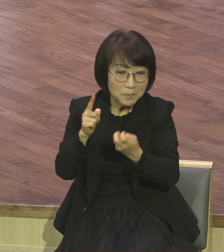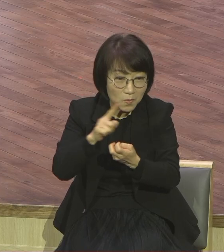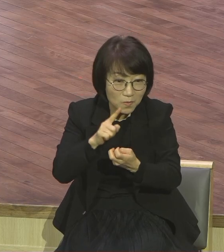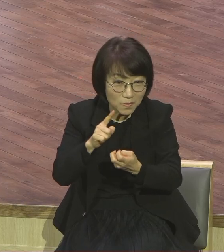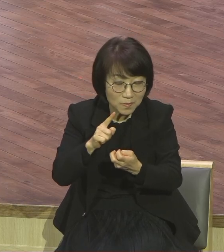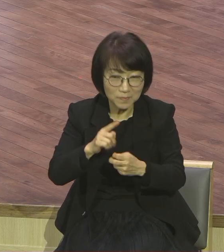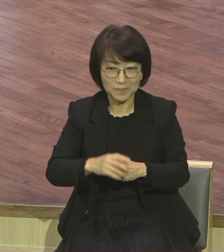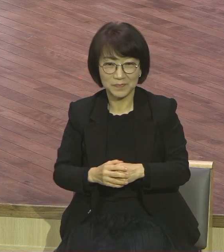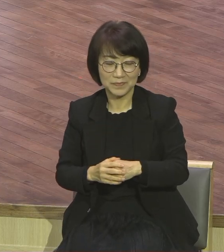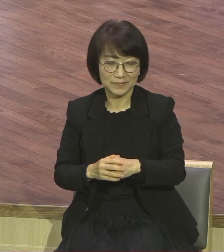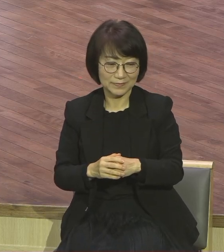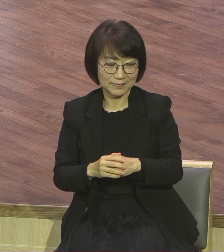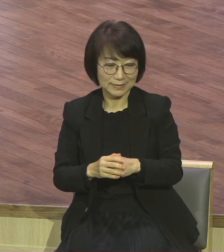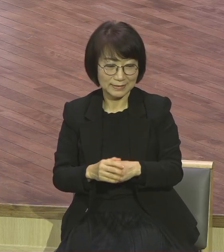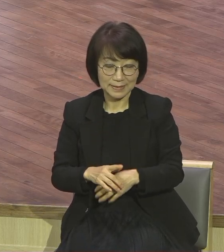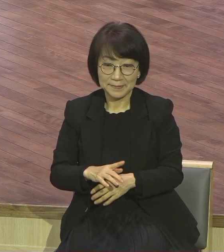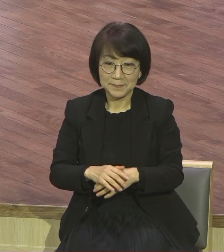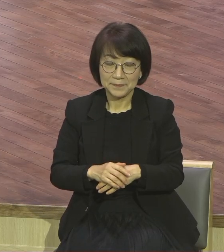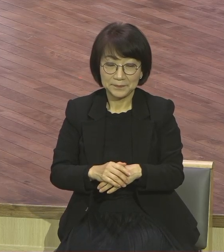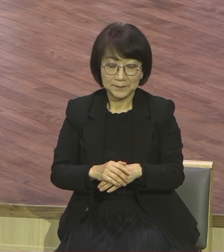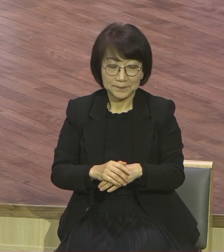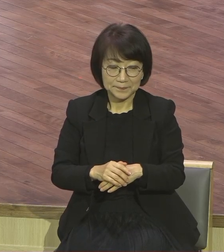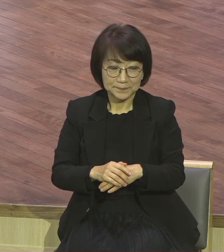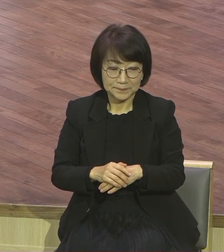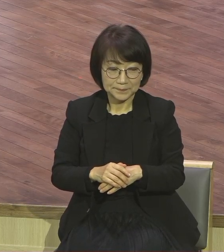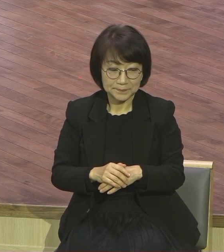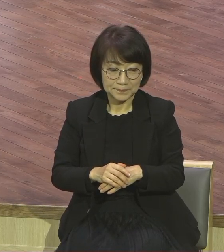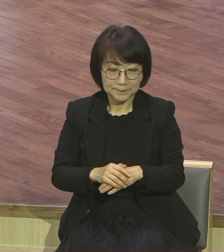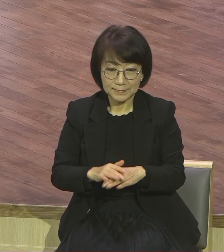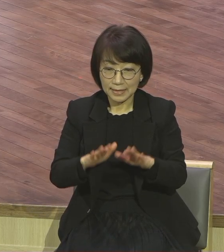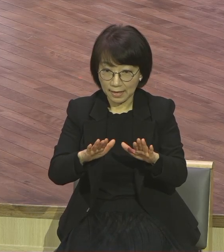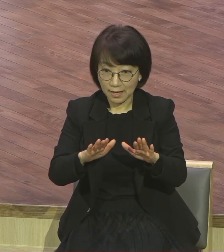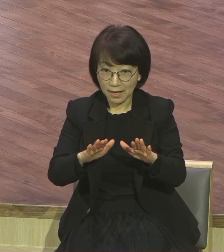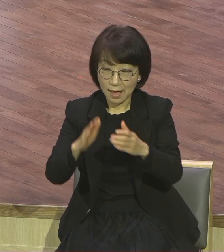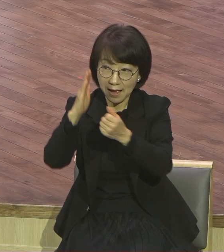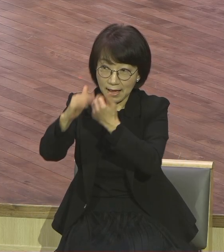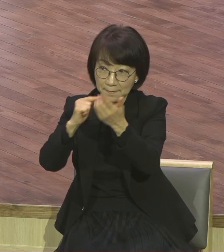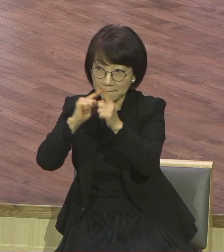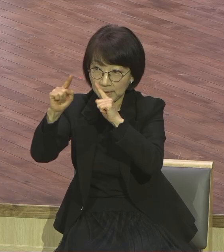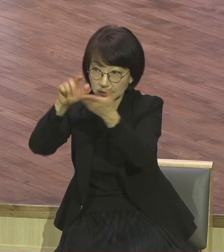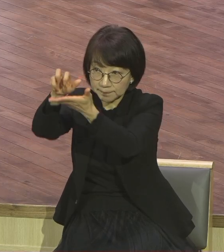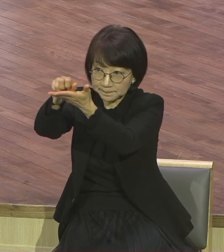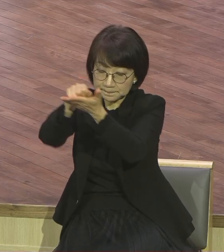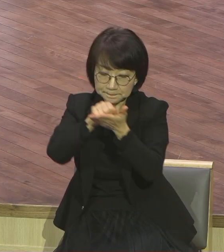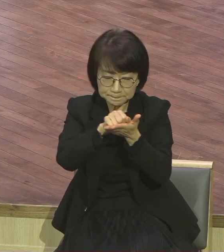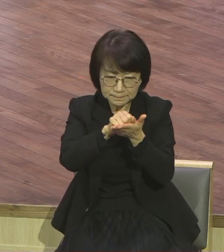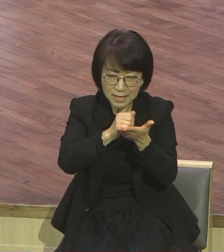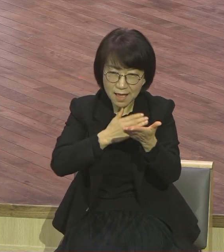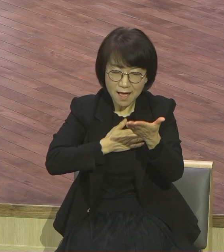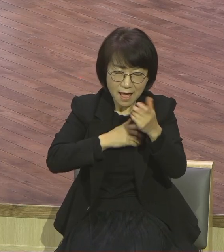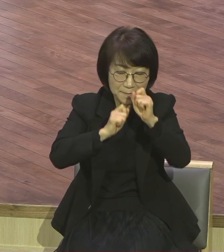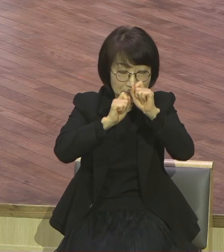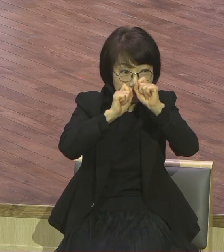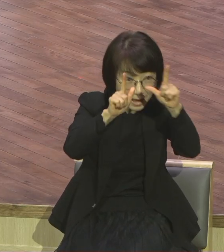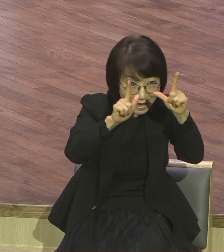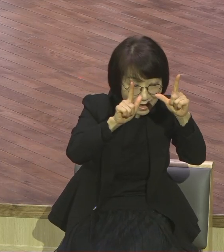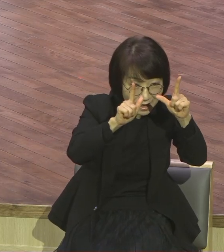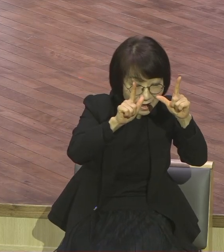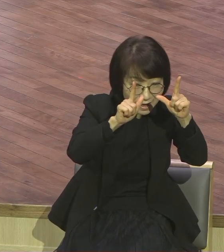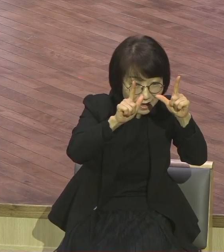그 상황이 달라집니다. 너무 중요합니다. 어떻게 깨닫느냐, 깨닫느냐 이번 한